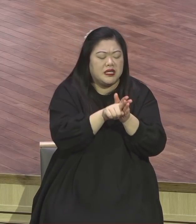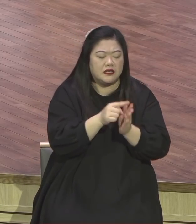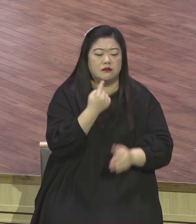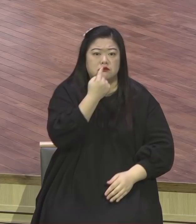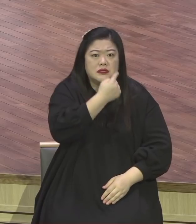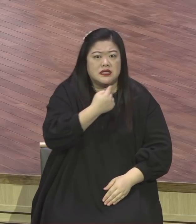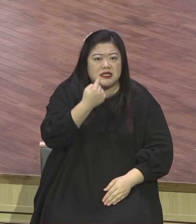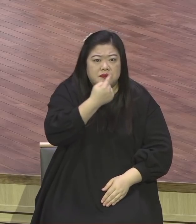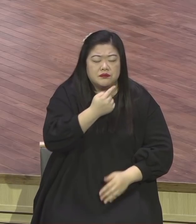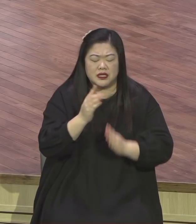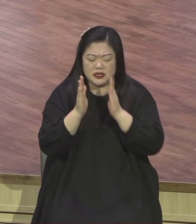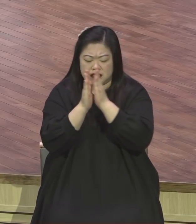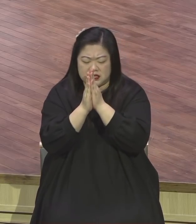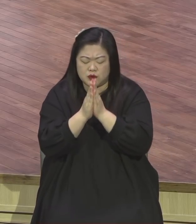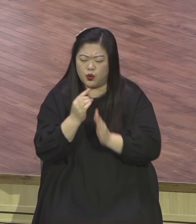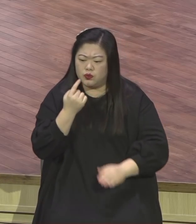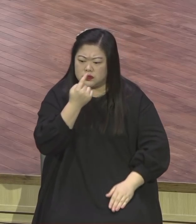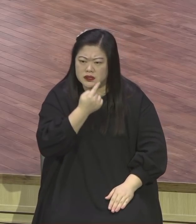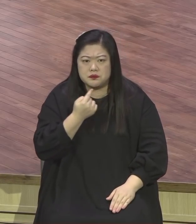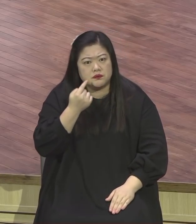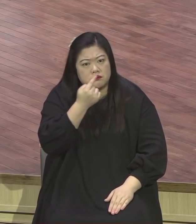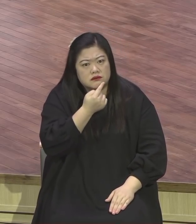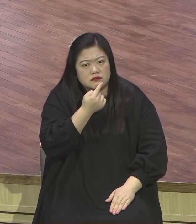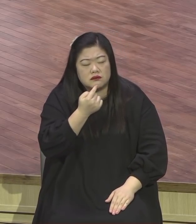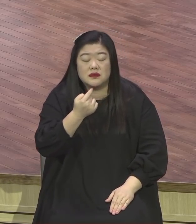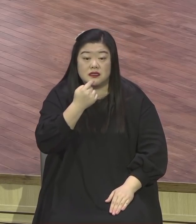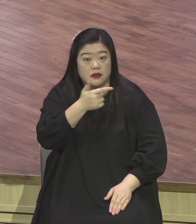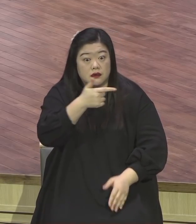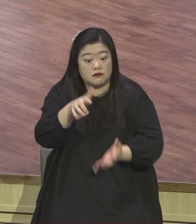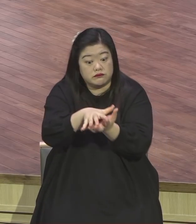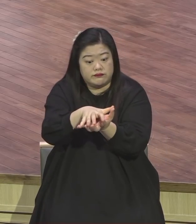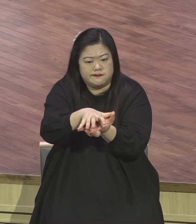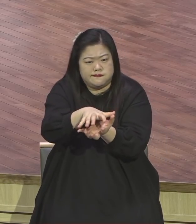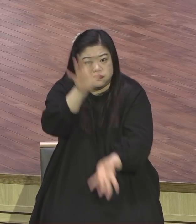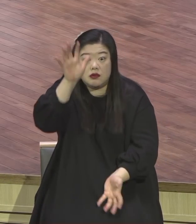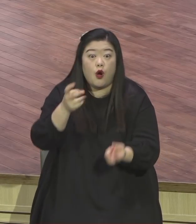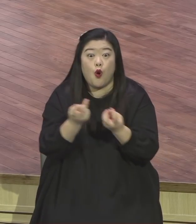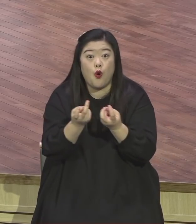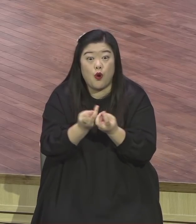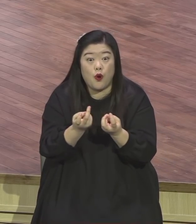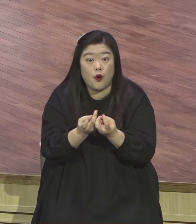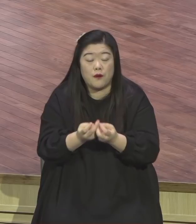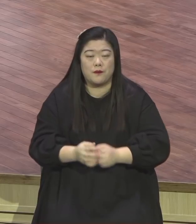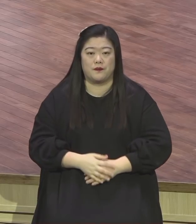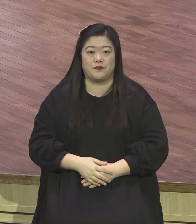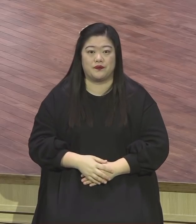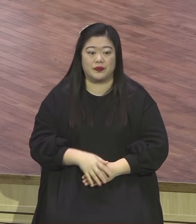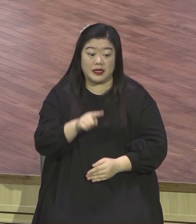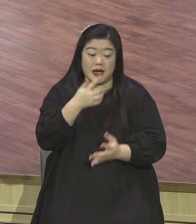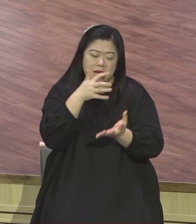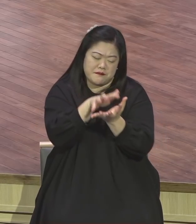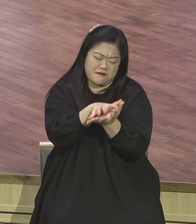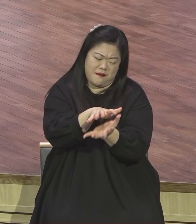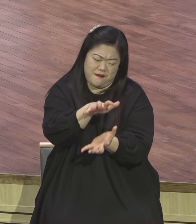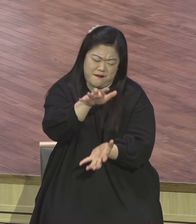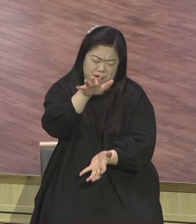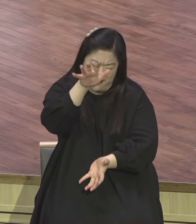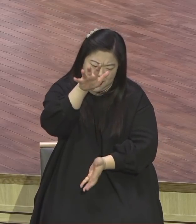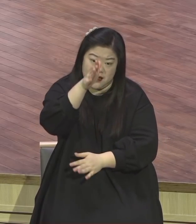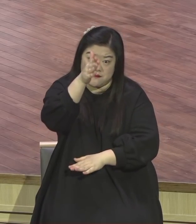크게 열면 우리 예원교회가 제1, 2, 3, RUDC 이 응답의